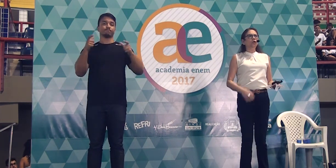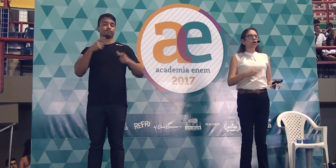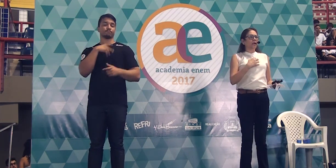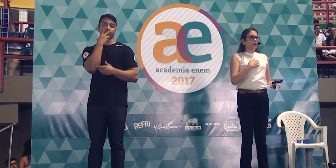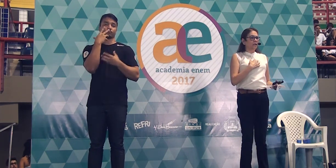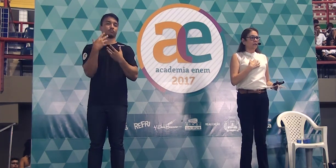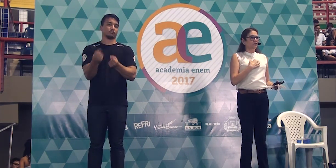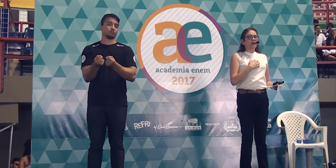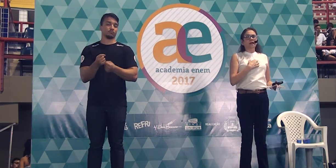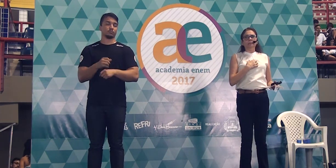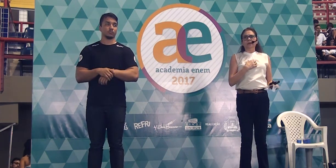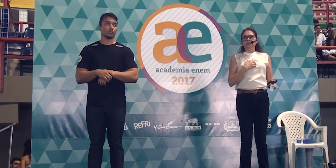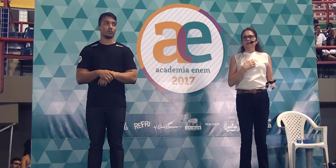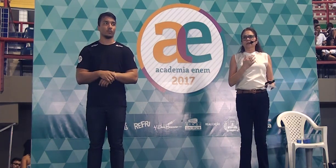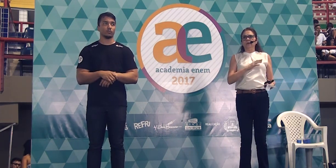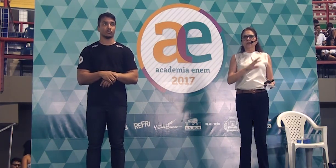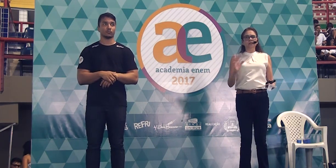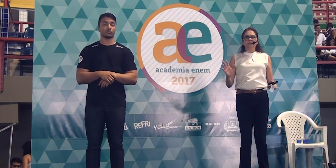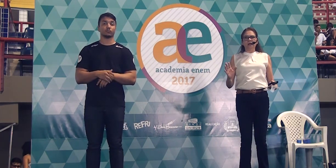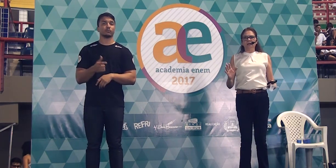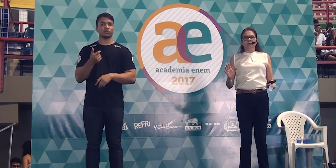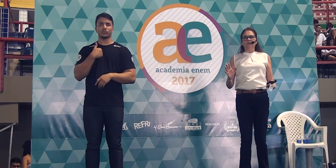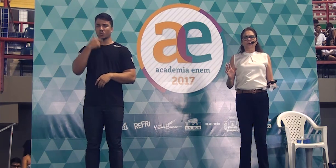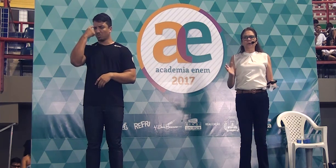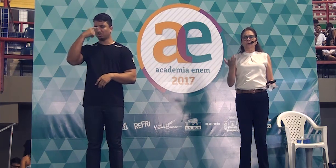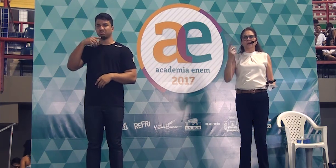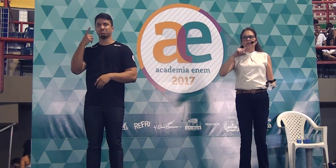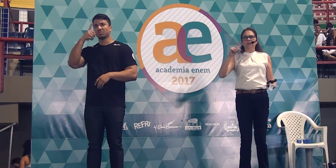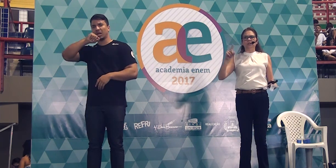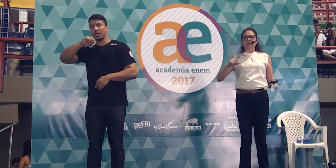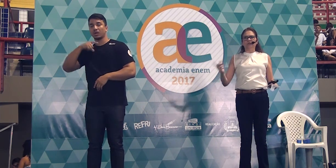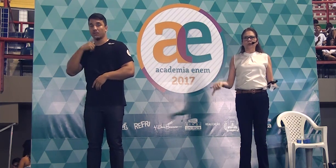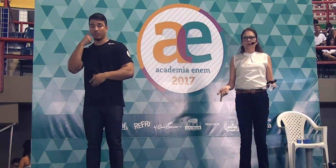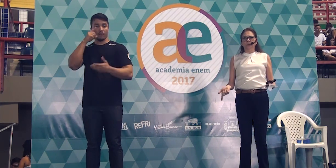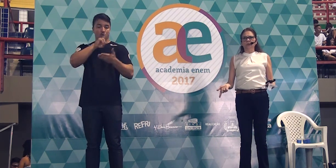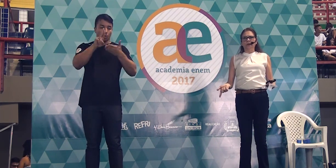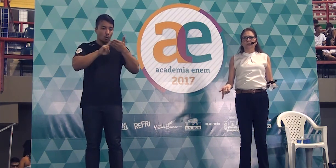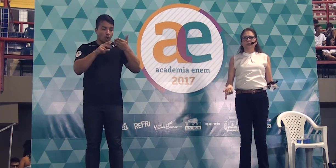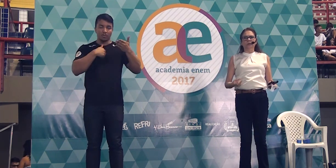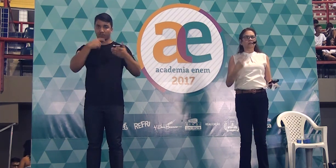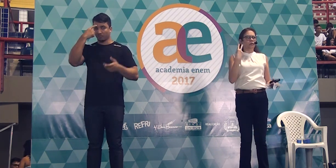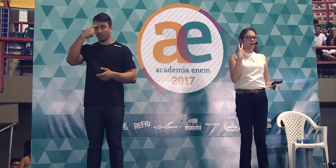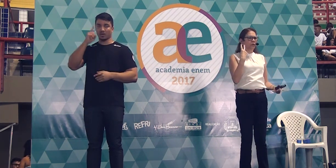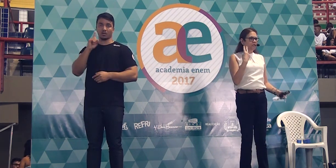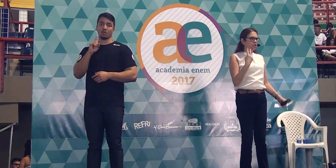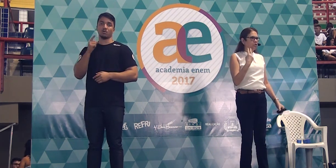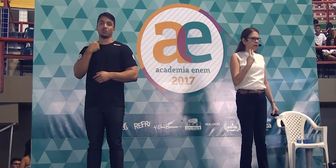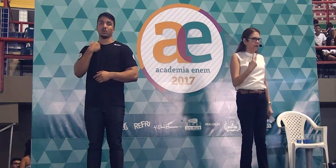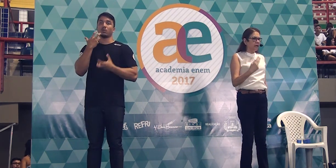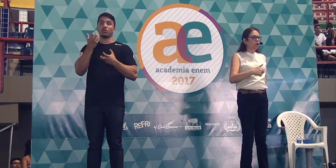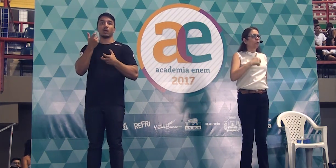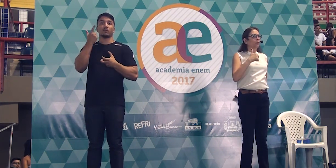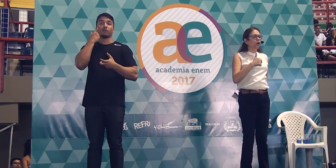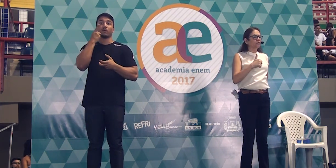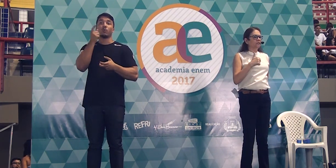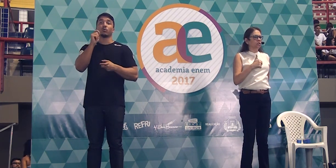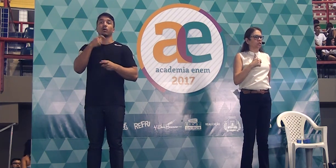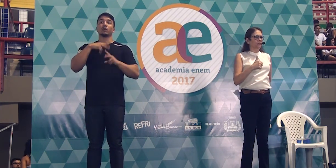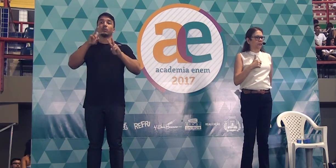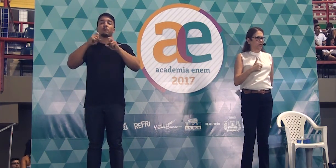Eu adorei, vale a pena dizer, eu nem sei quem foi porque a gente não vê o nome do aluno, mas eu quero registrar